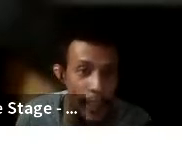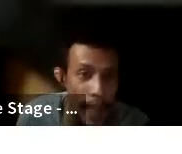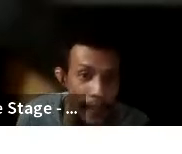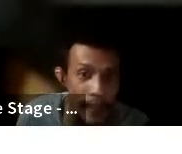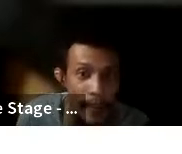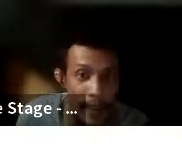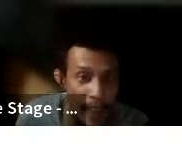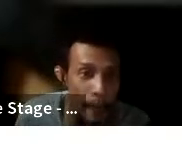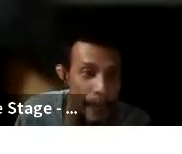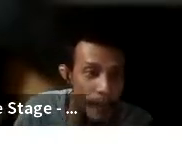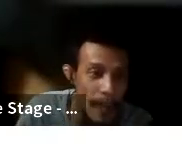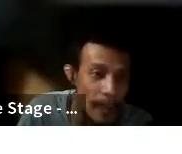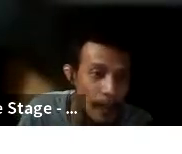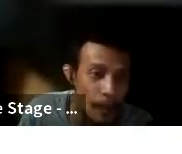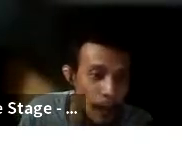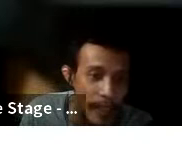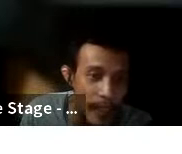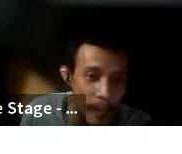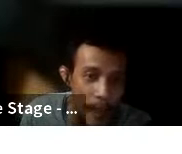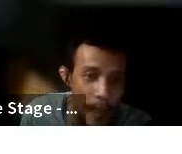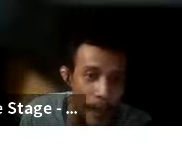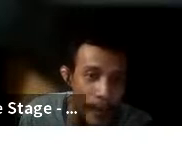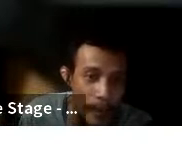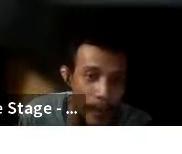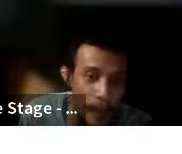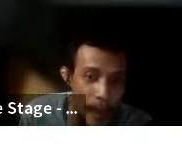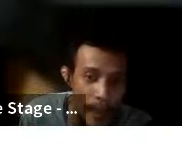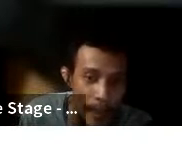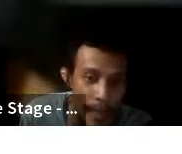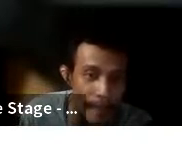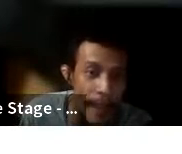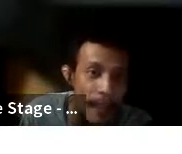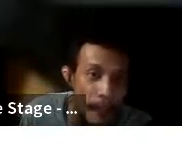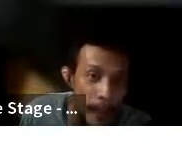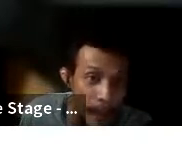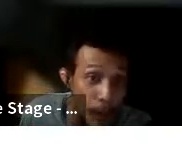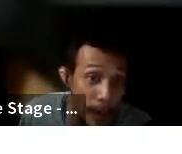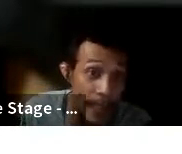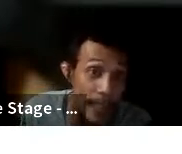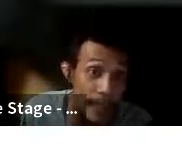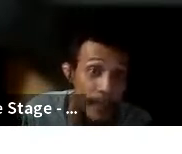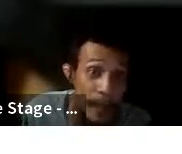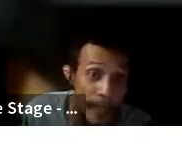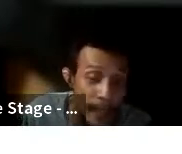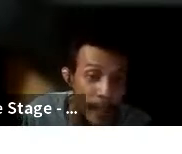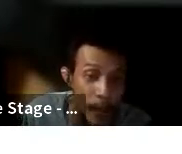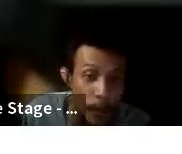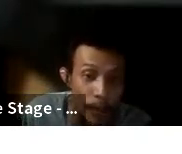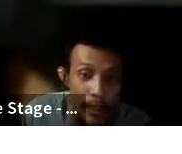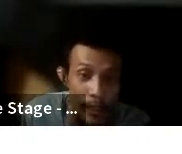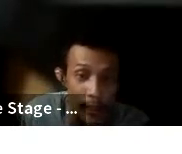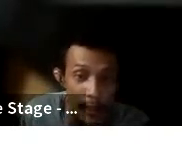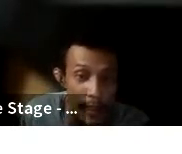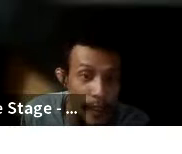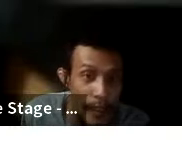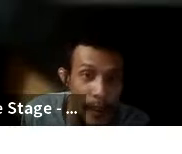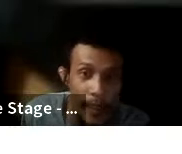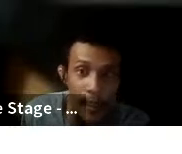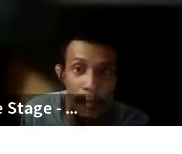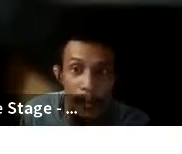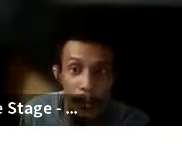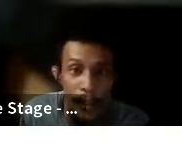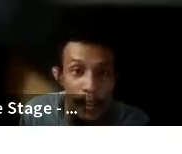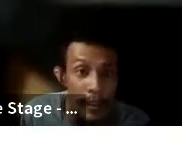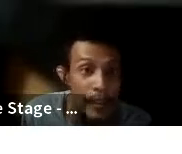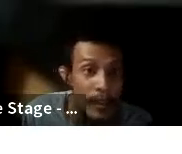state of the art yang penyebaran informasinya lewat apa namanya data berarti kan butuh BTS ya BTS aja di korupsi jadinya